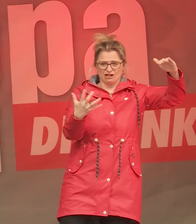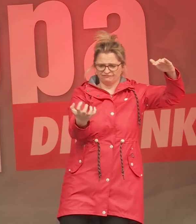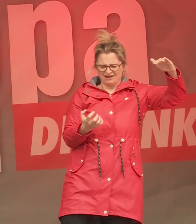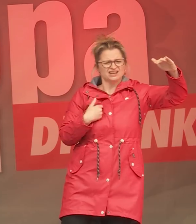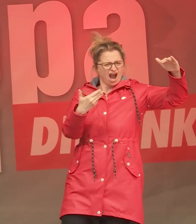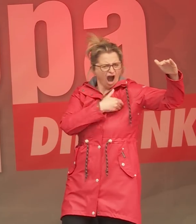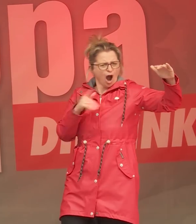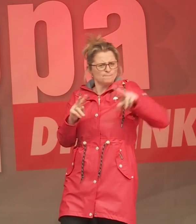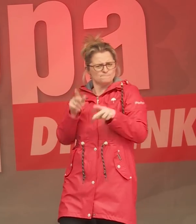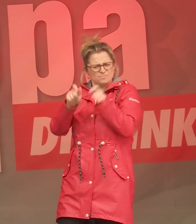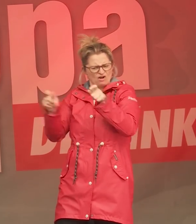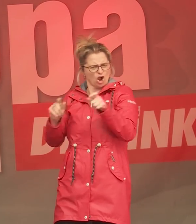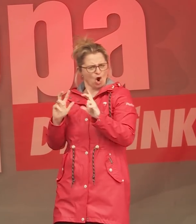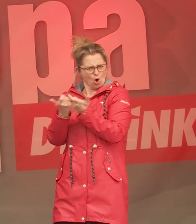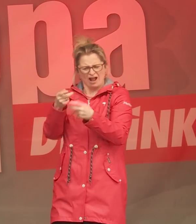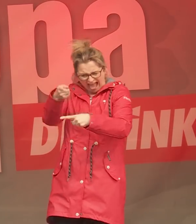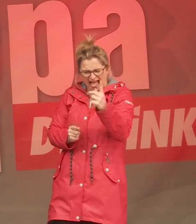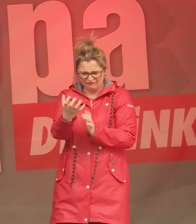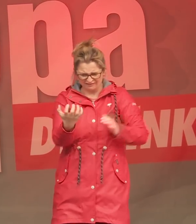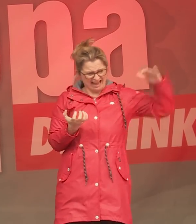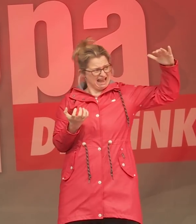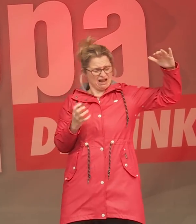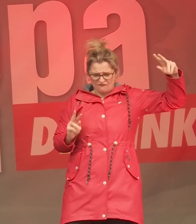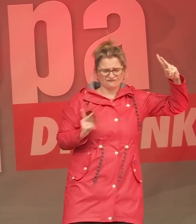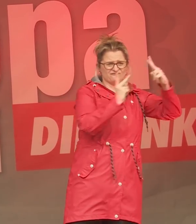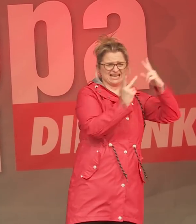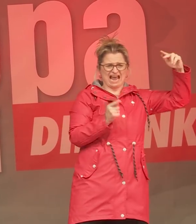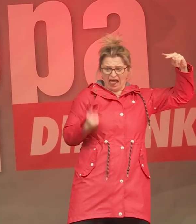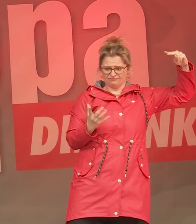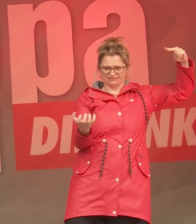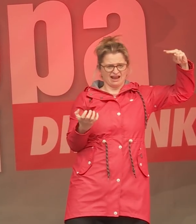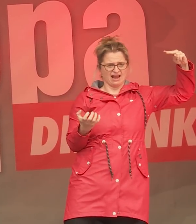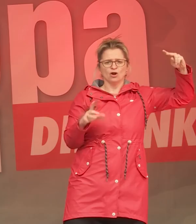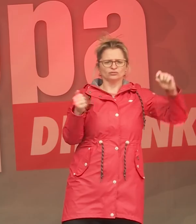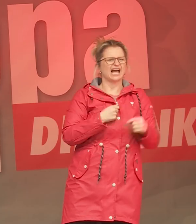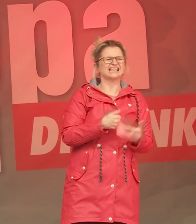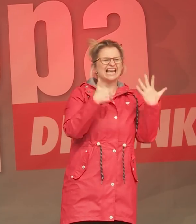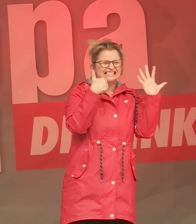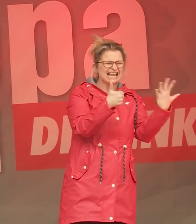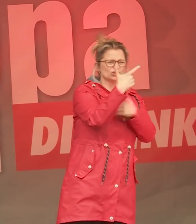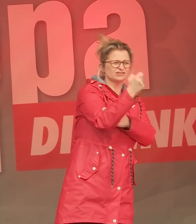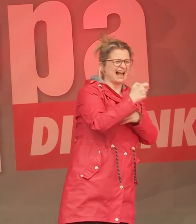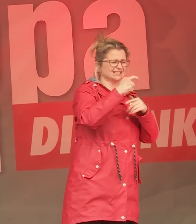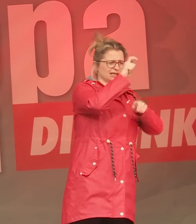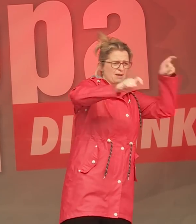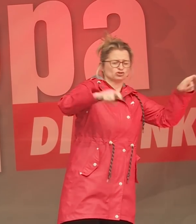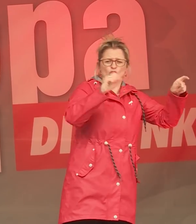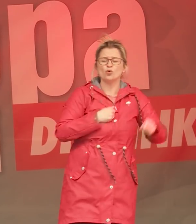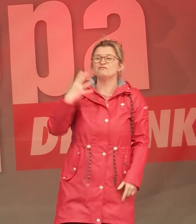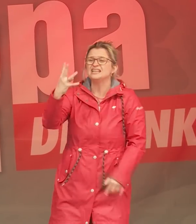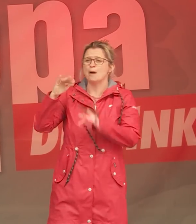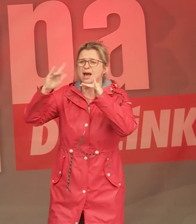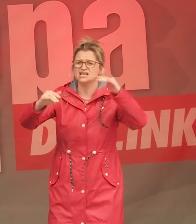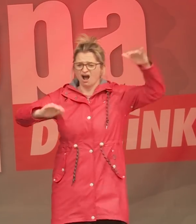ärmere Hälfte der Weltbevölkerung. Das heißt 26 Menschen auf der einen Seite und 4 Milliarden Menschen auf der anderen